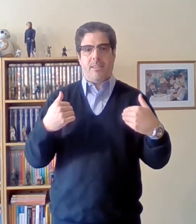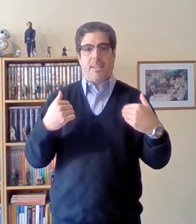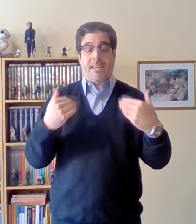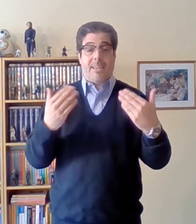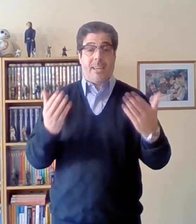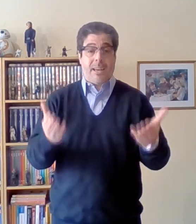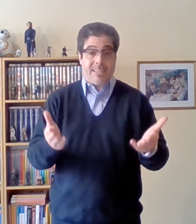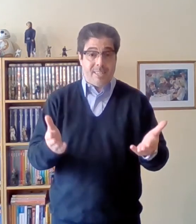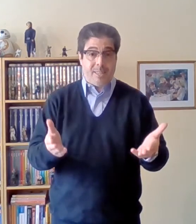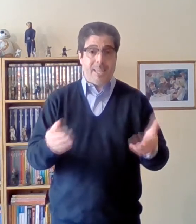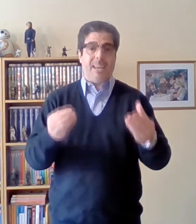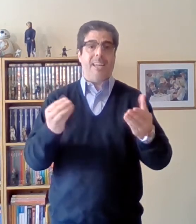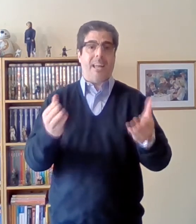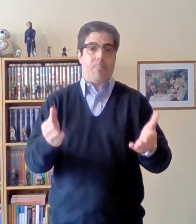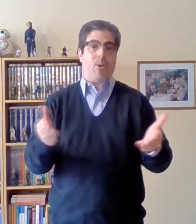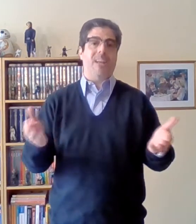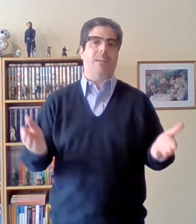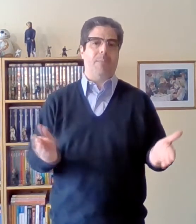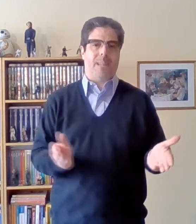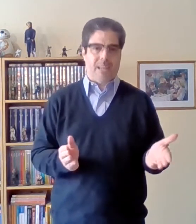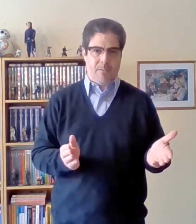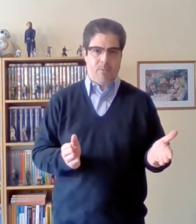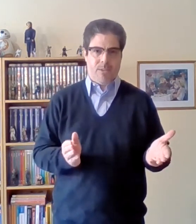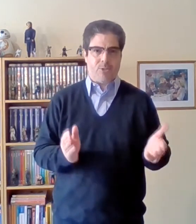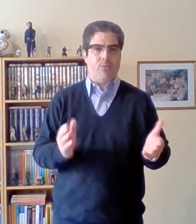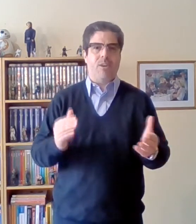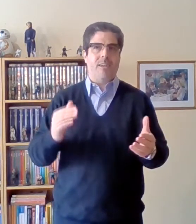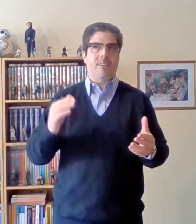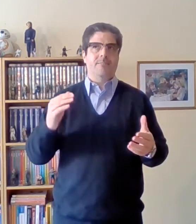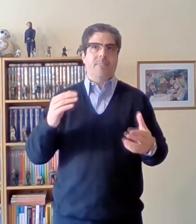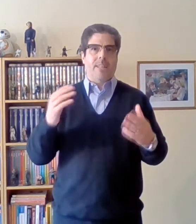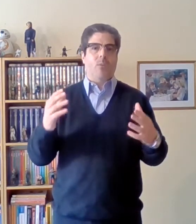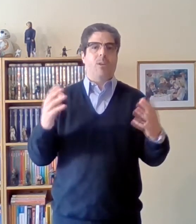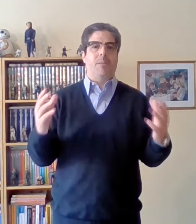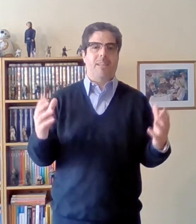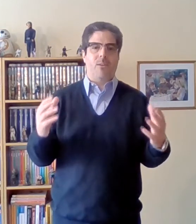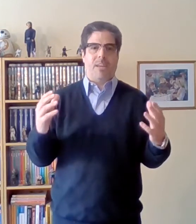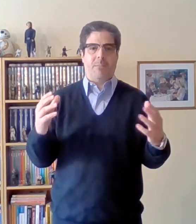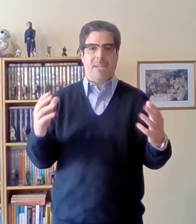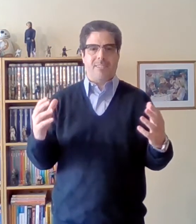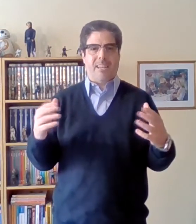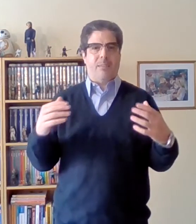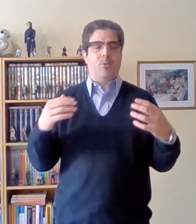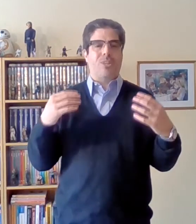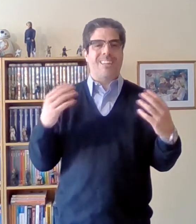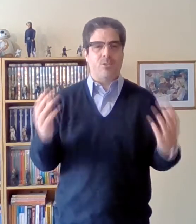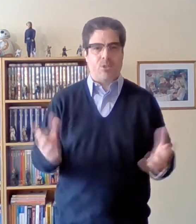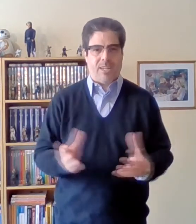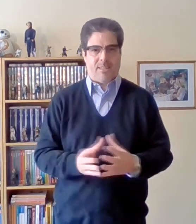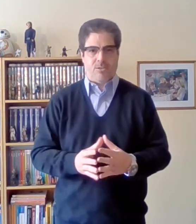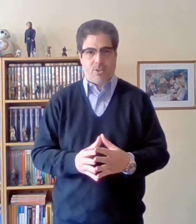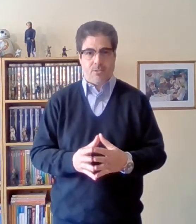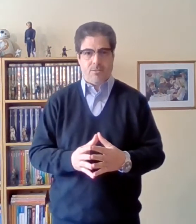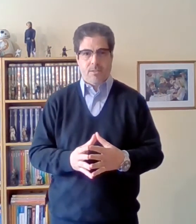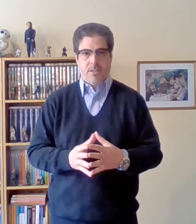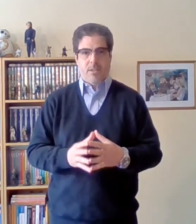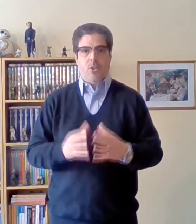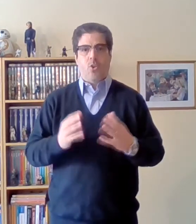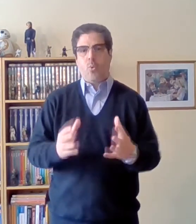que existía en la época del capitalismo esto fue de alguna manera lo que a Marx le llamó tanto la atención nunca